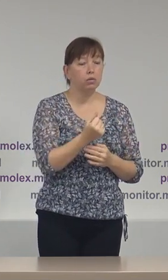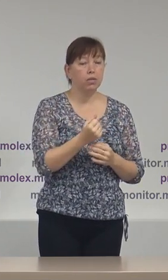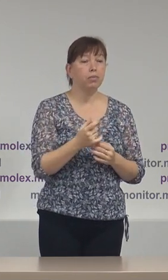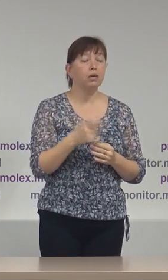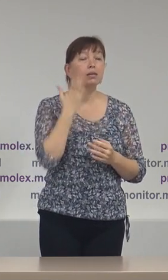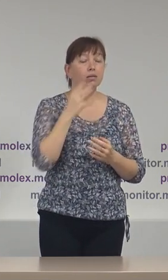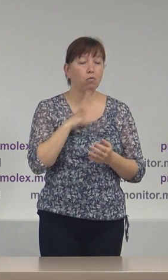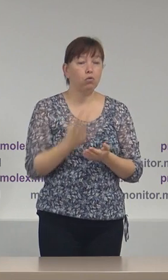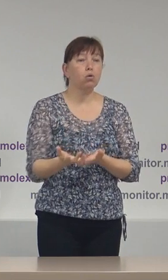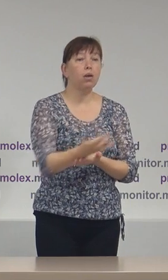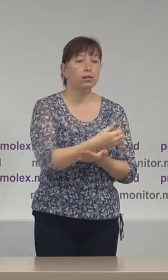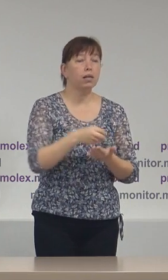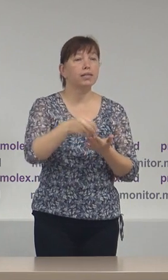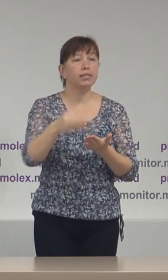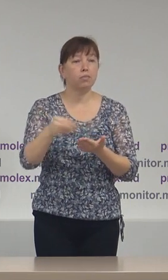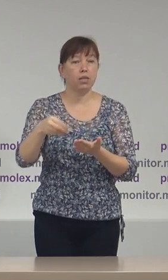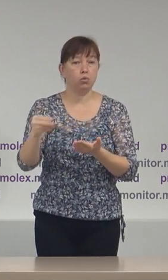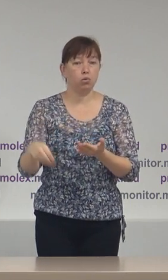colectare asemnători cu